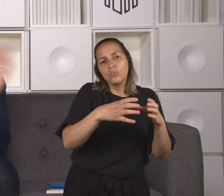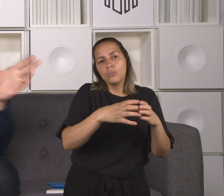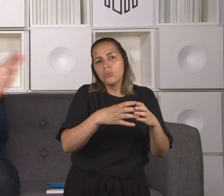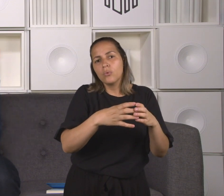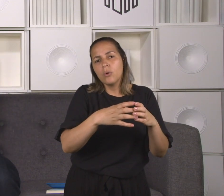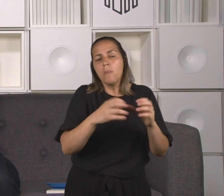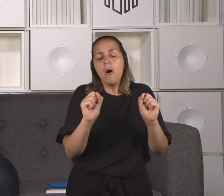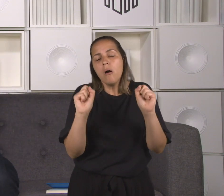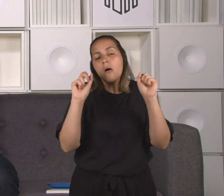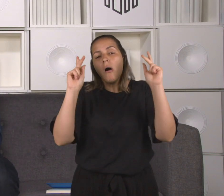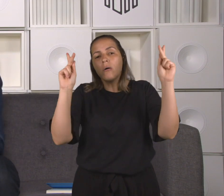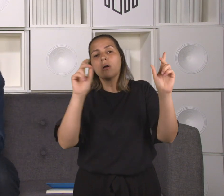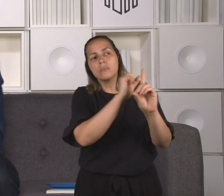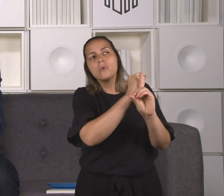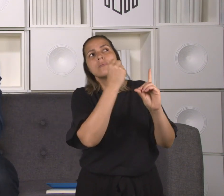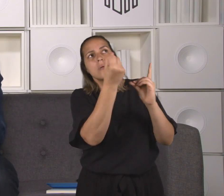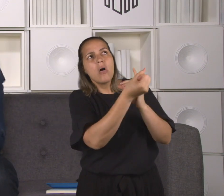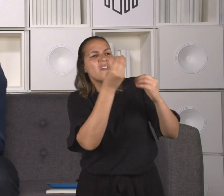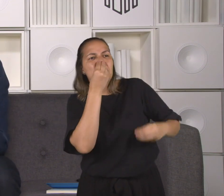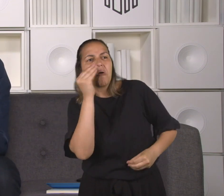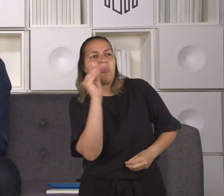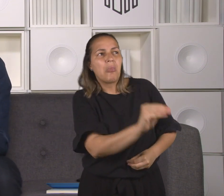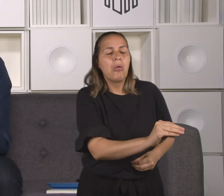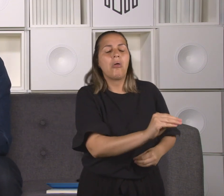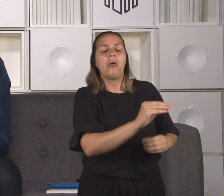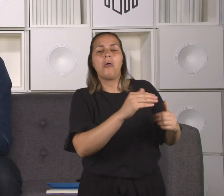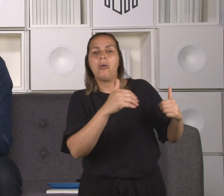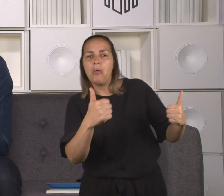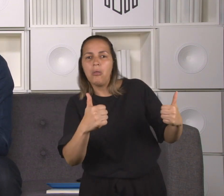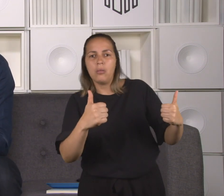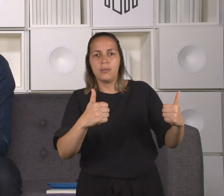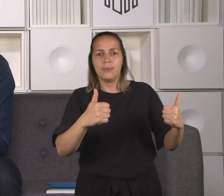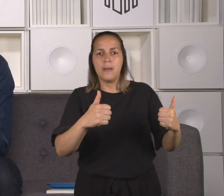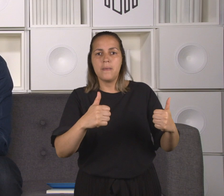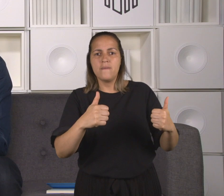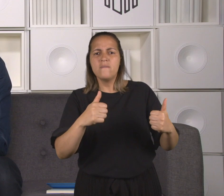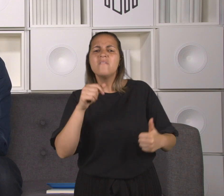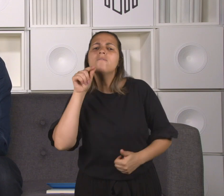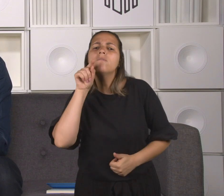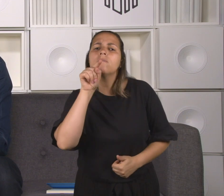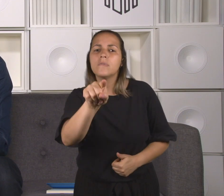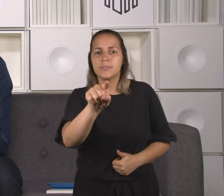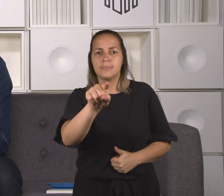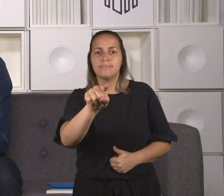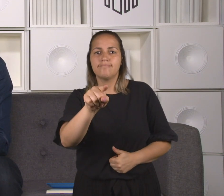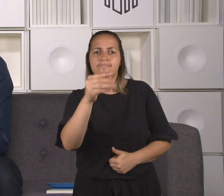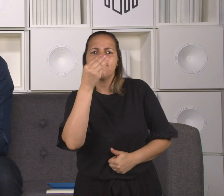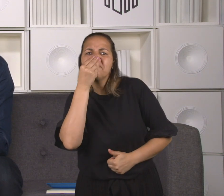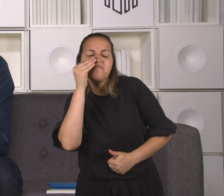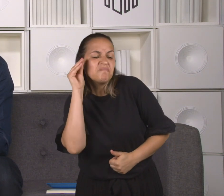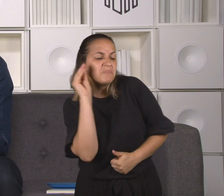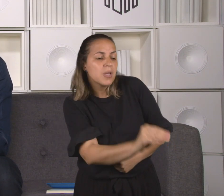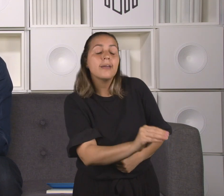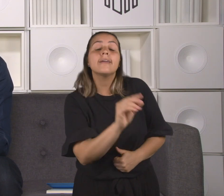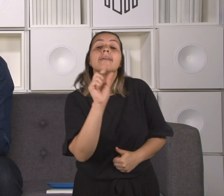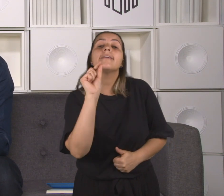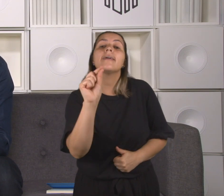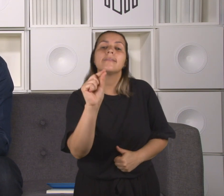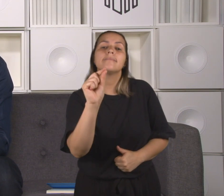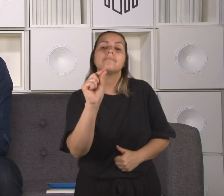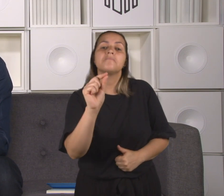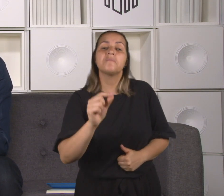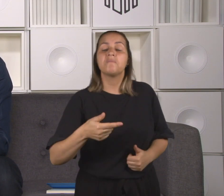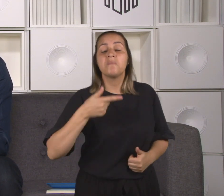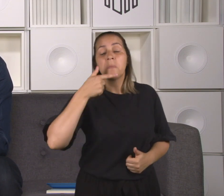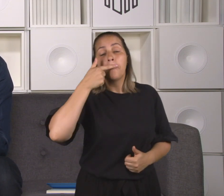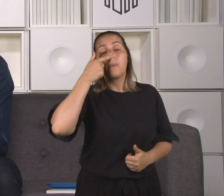sobre a nossa sociedade e nossa comunidade, eu quero falar sobre você. Você tem preconceito de quem? Quem é que você olha com soberba?